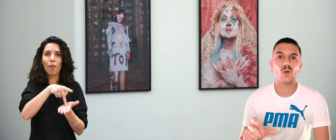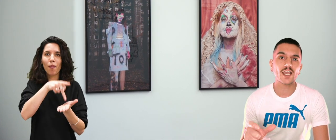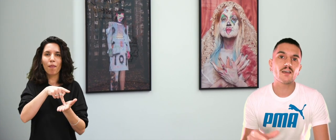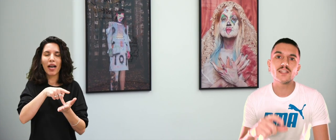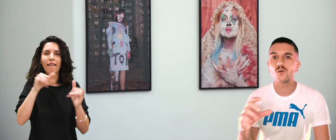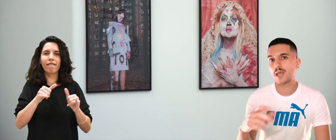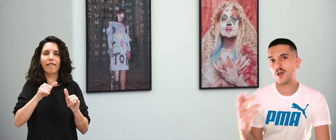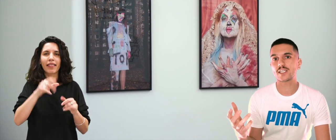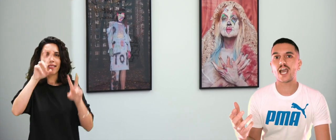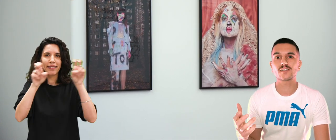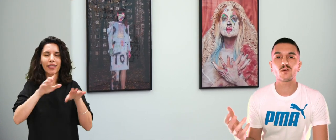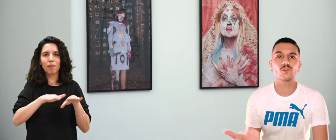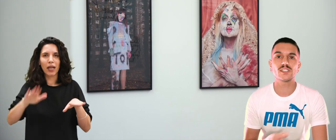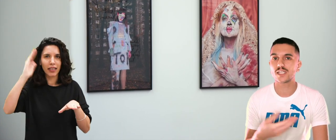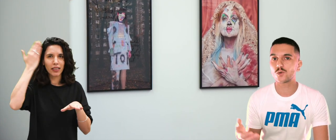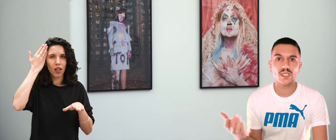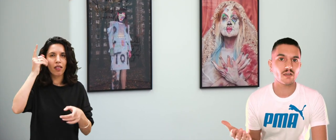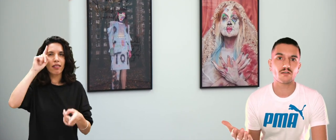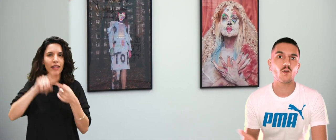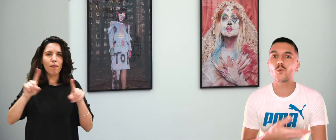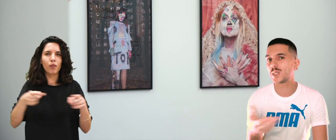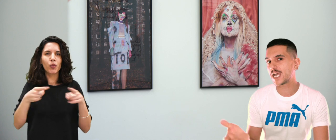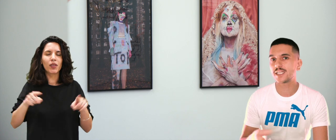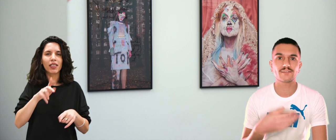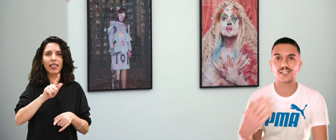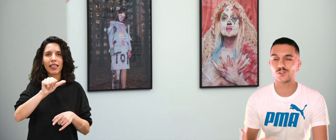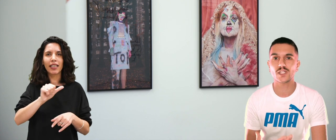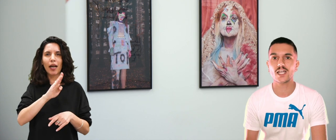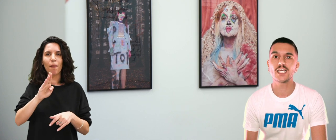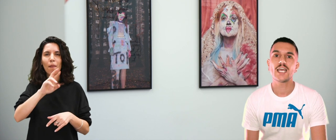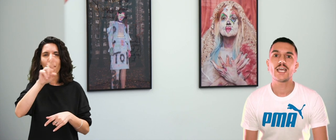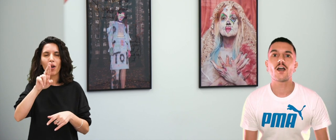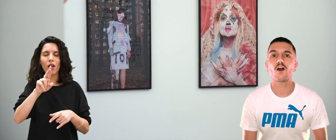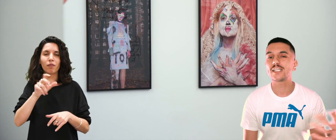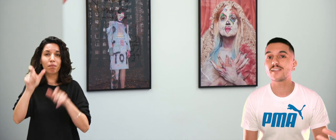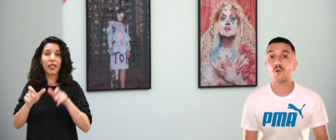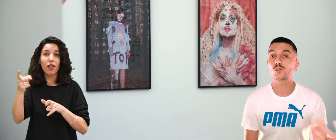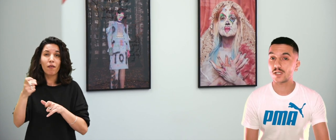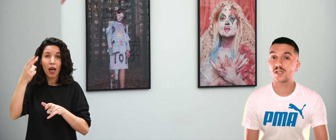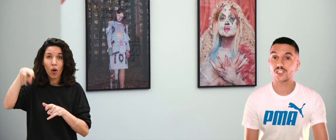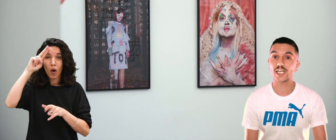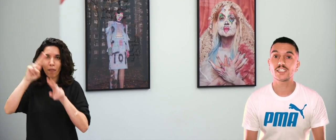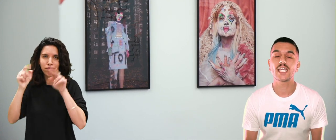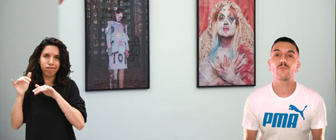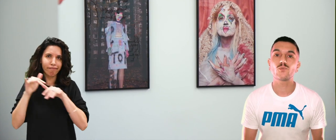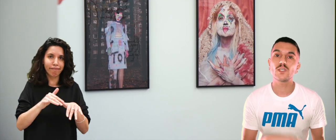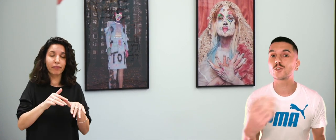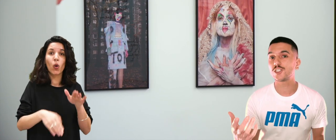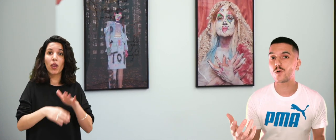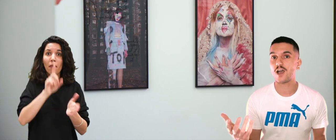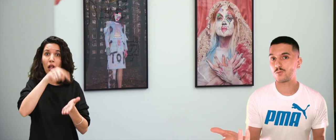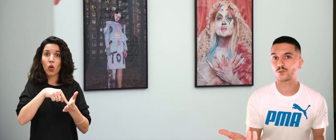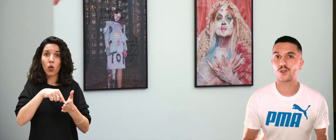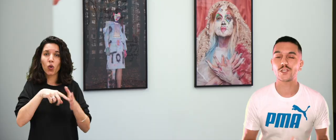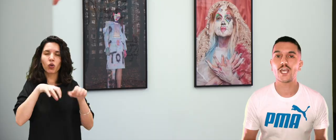une soirée néo-gabeur qui rassemble des scènes queer européennes, internationales, organisées d'abord au Squad de la Jarry, puis